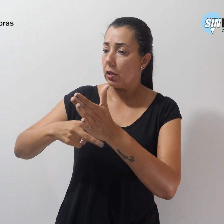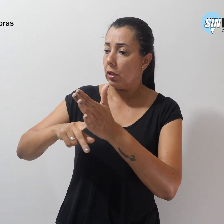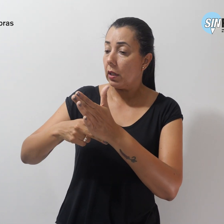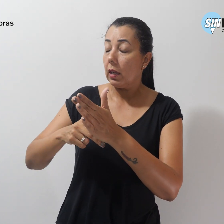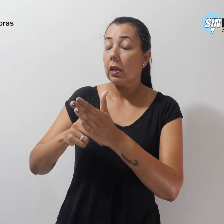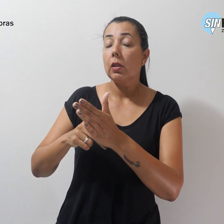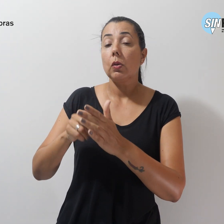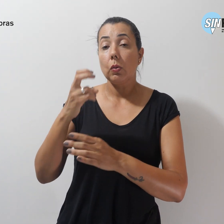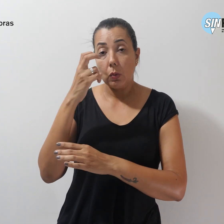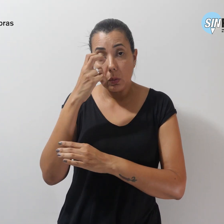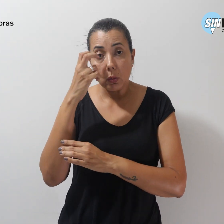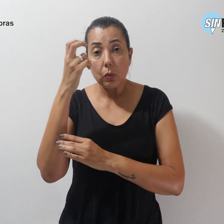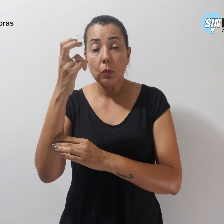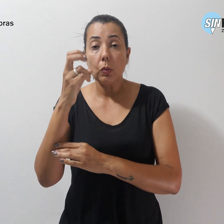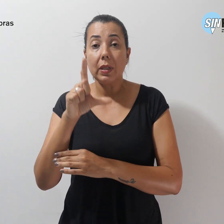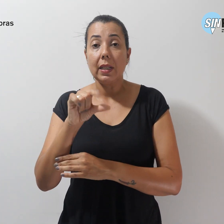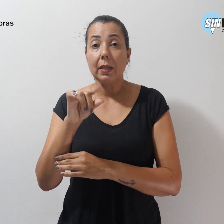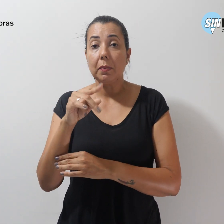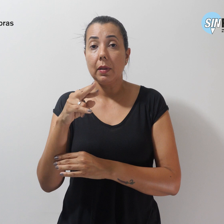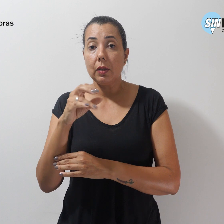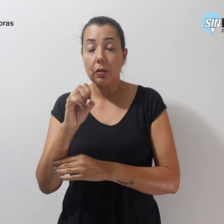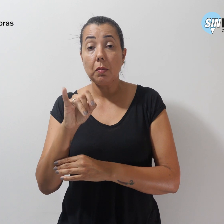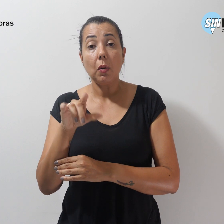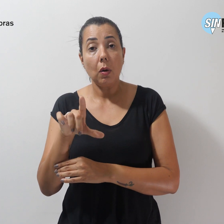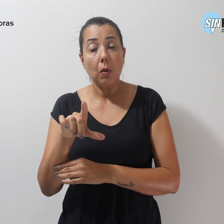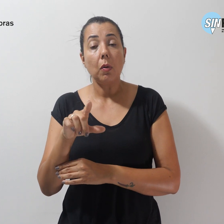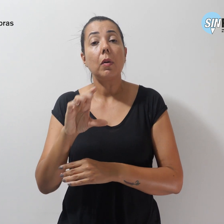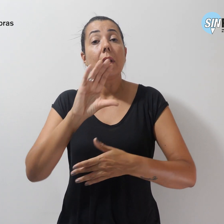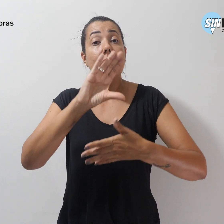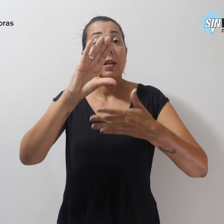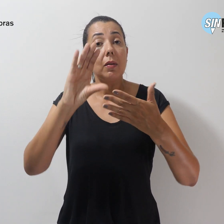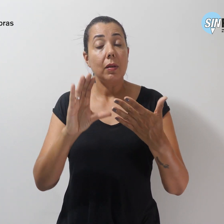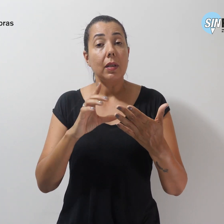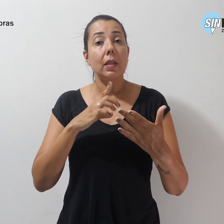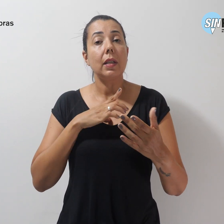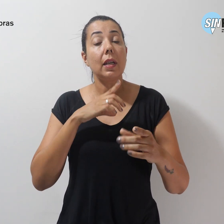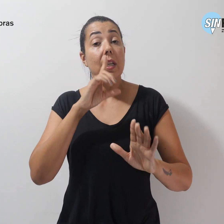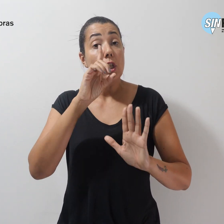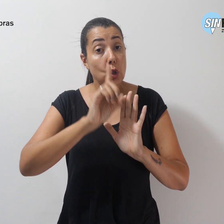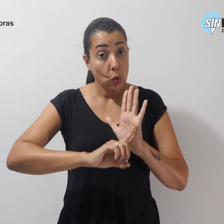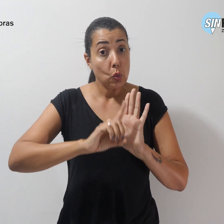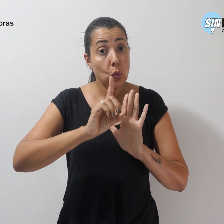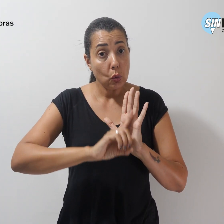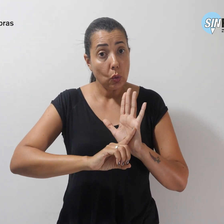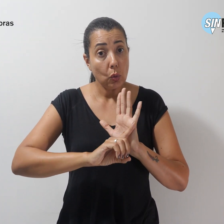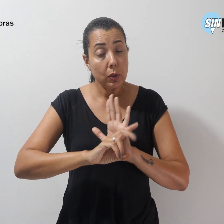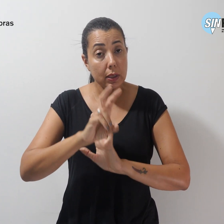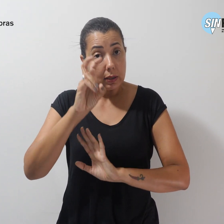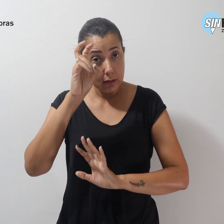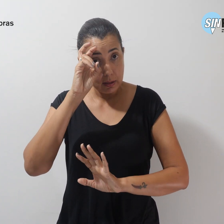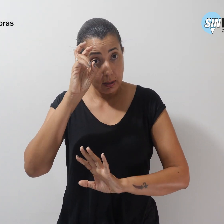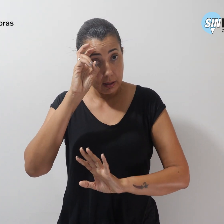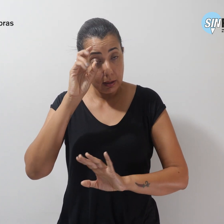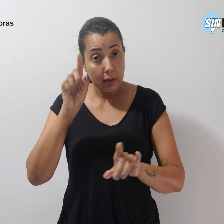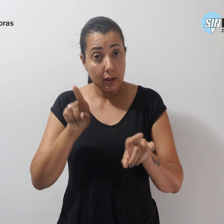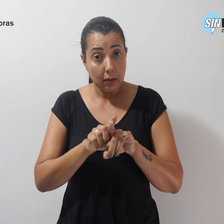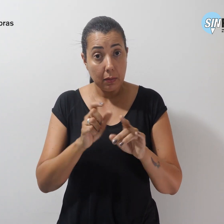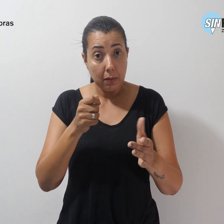Cultura Libertimal, em que a categoria tem desconto nas quinta-feiras e paga somente